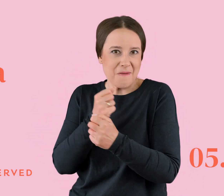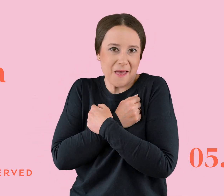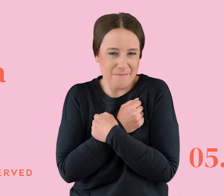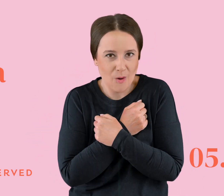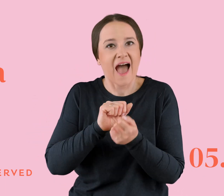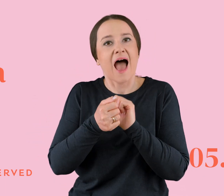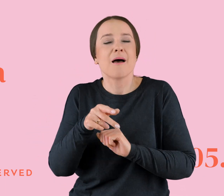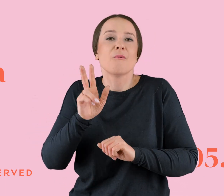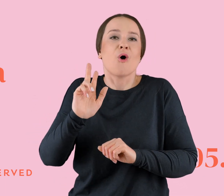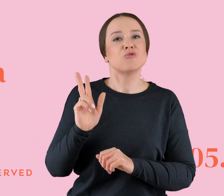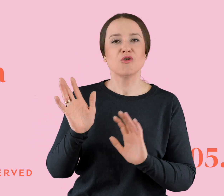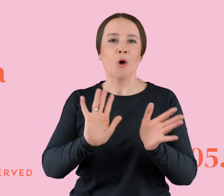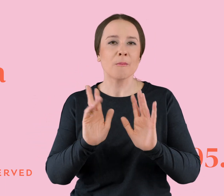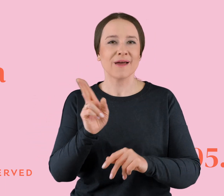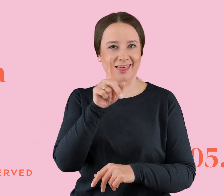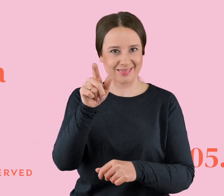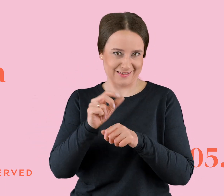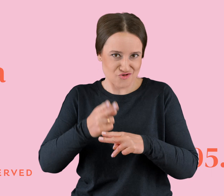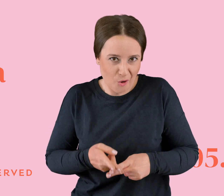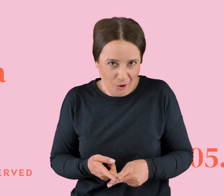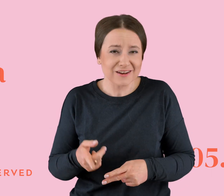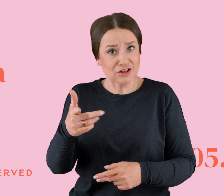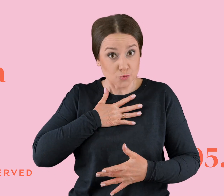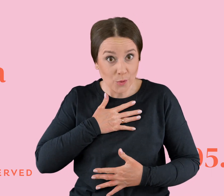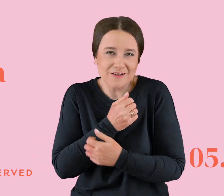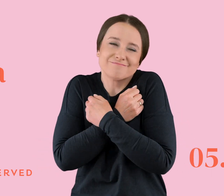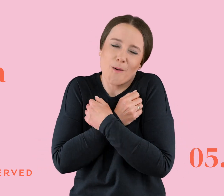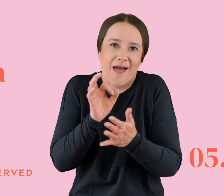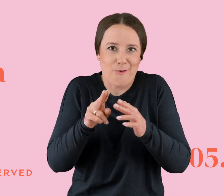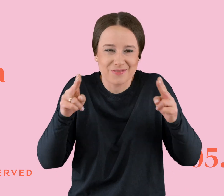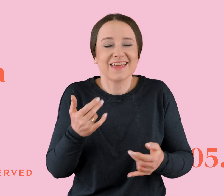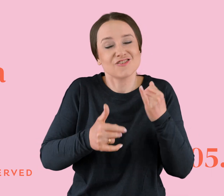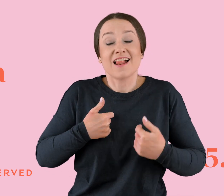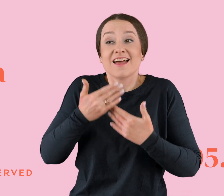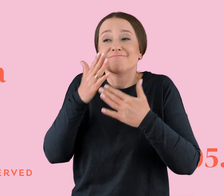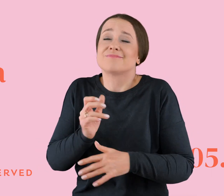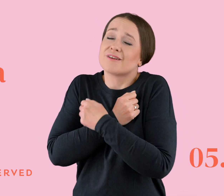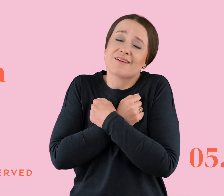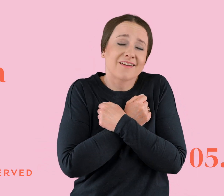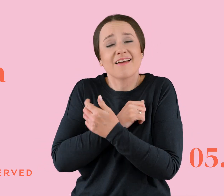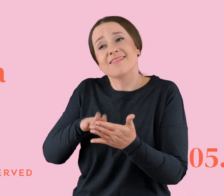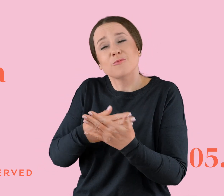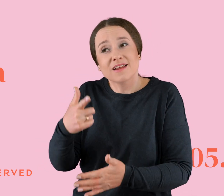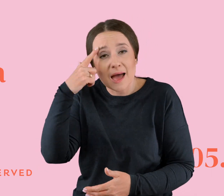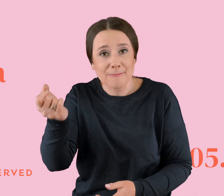kiedy jesteś chory. No i że wtedy się czujecie kochani. No to jak ja okazuję miłość, no to ja na przykład przez pamięć i przez